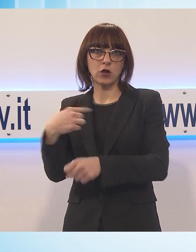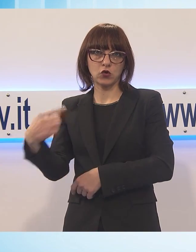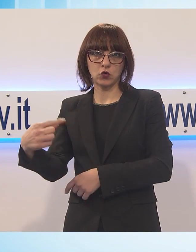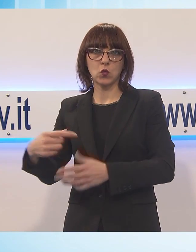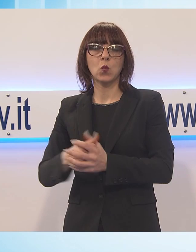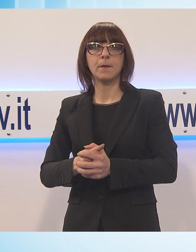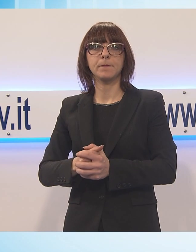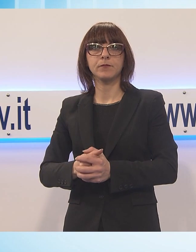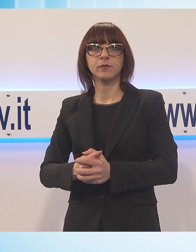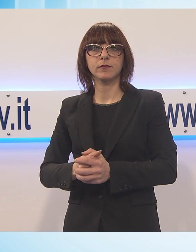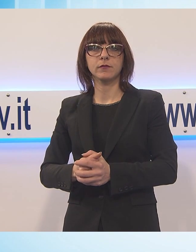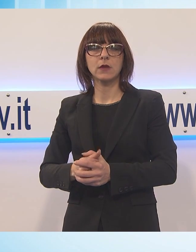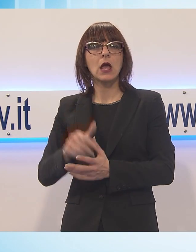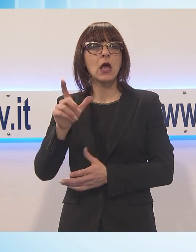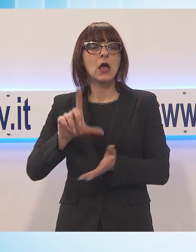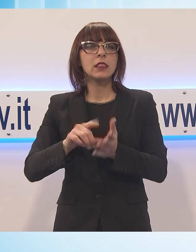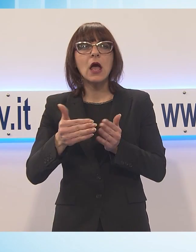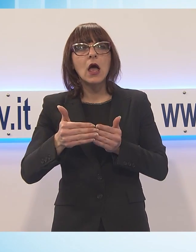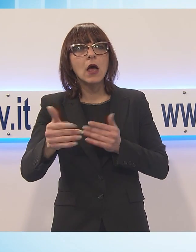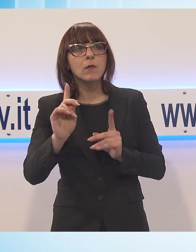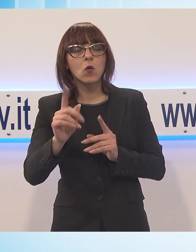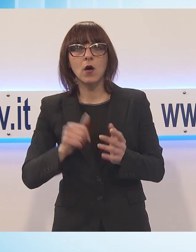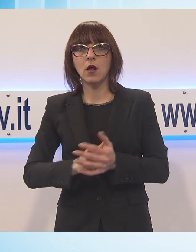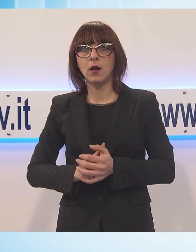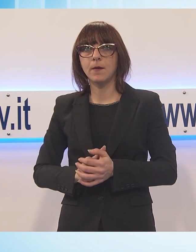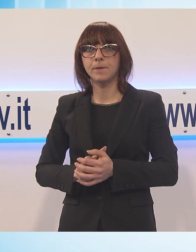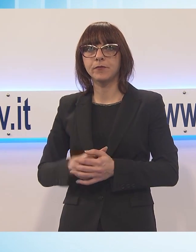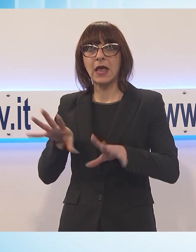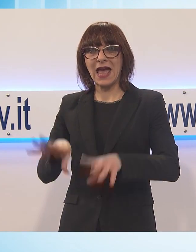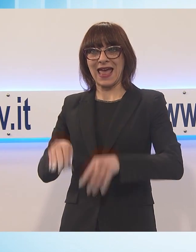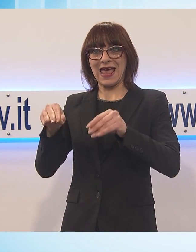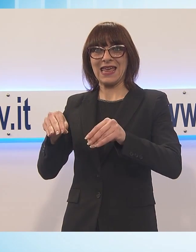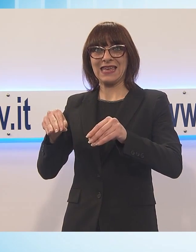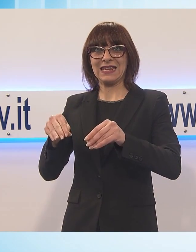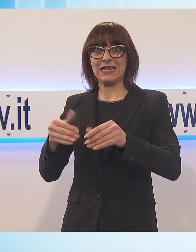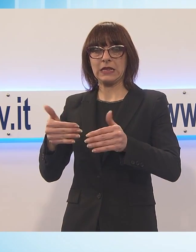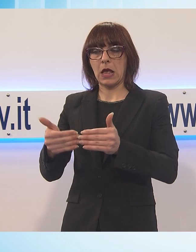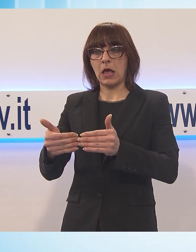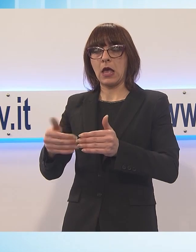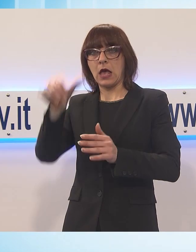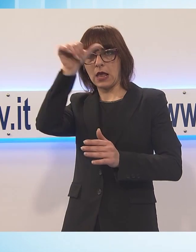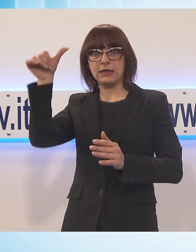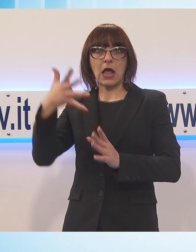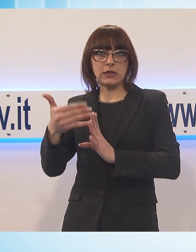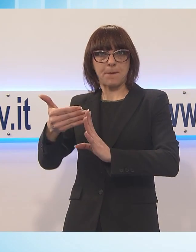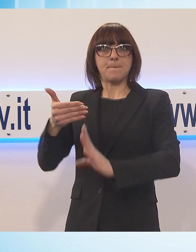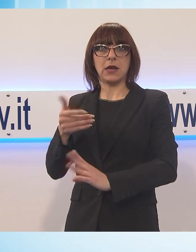Diciamo che sarà necessario come minimo iniziare, inizieremo senz'altro entro l'estate, però